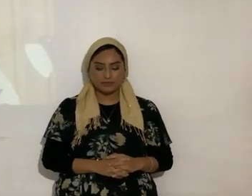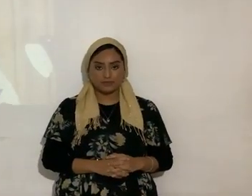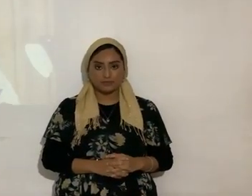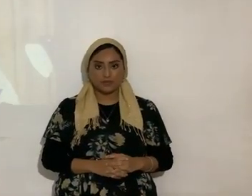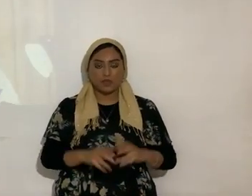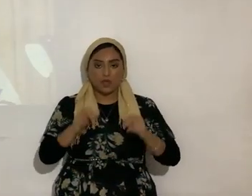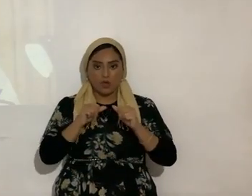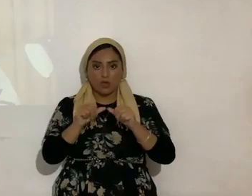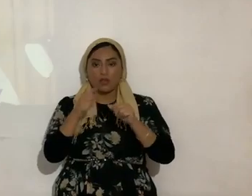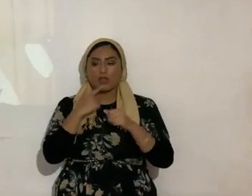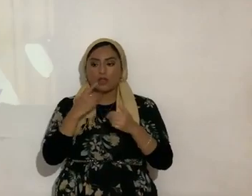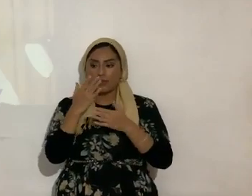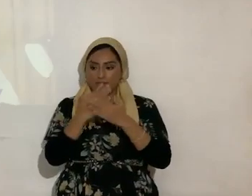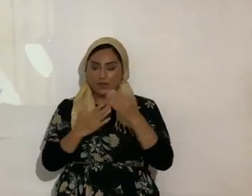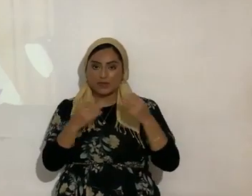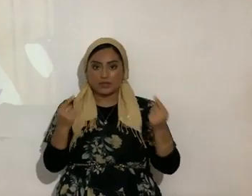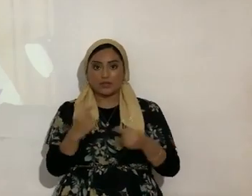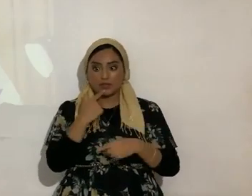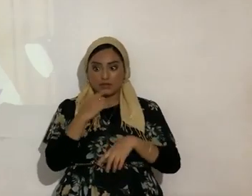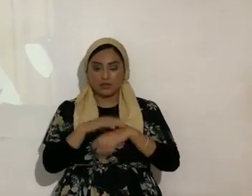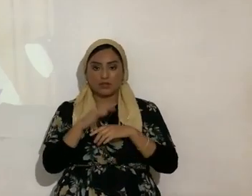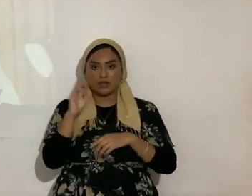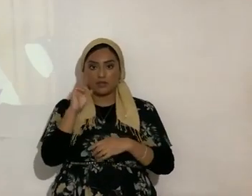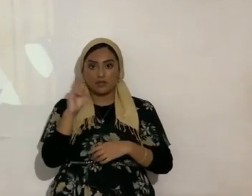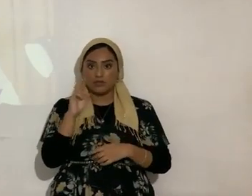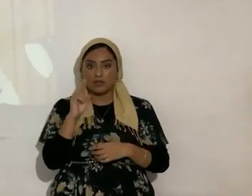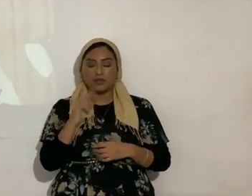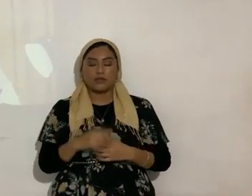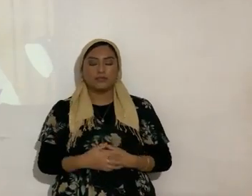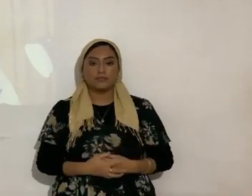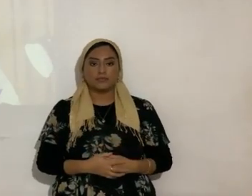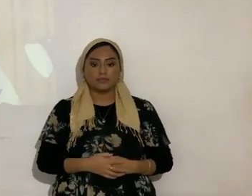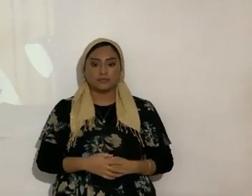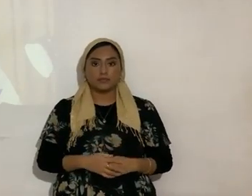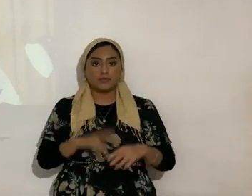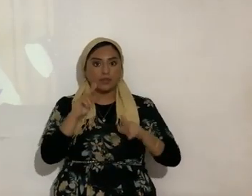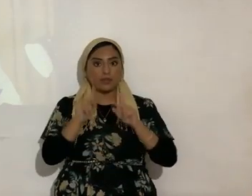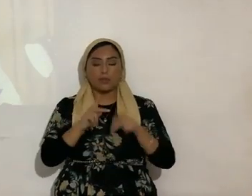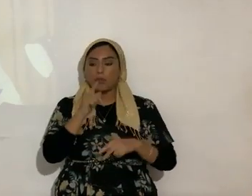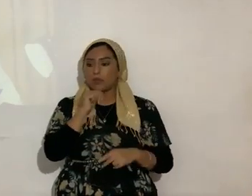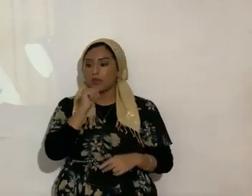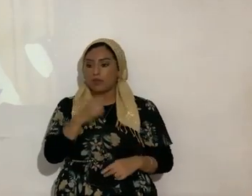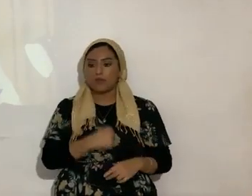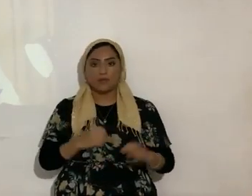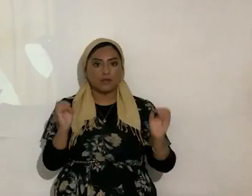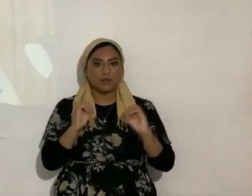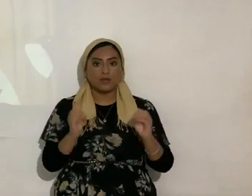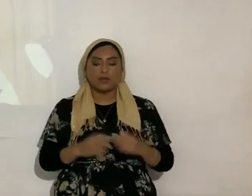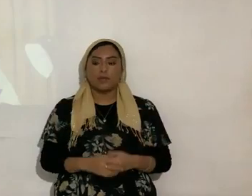dice que va a haber impíos en Apocalipsis sobre todo los impíos ahí que no se arrepienten ni con los juicios más fuertes